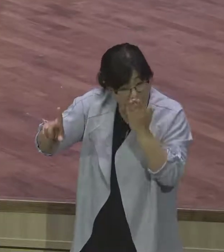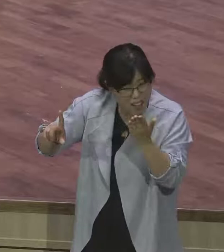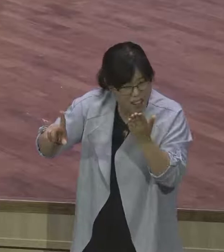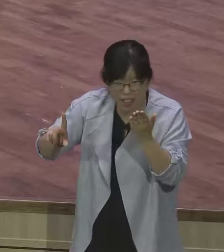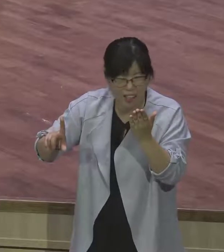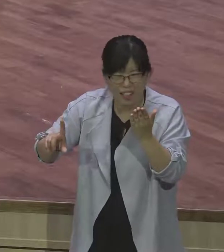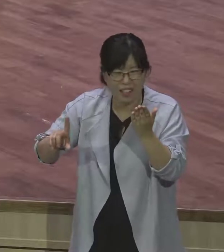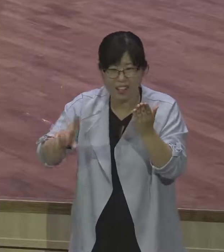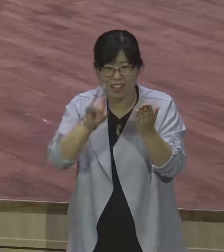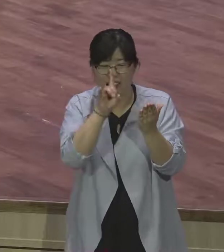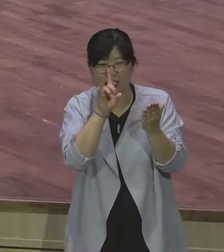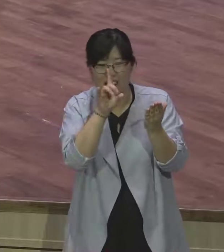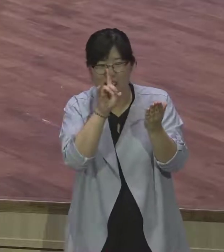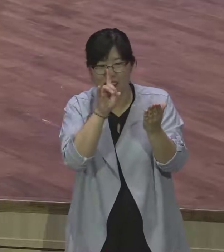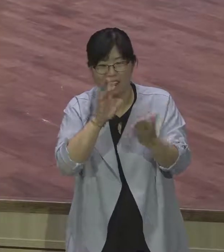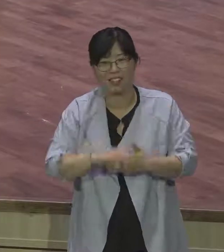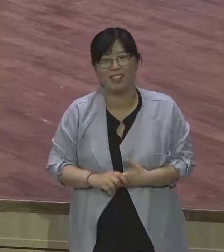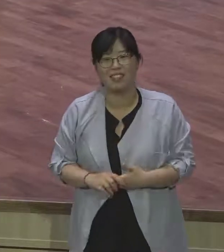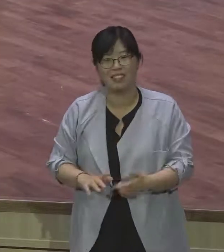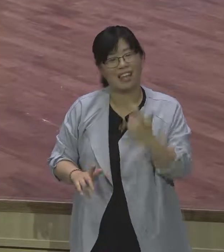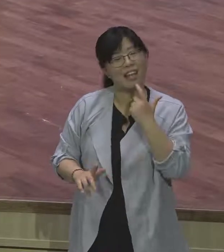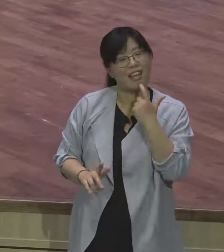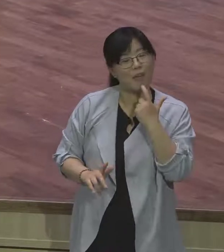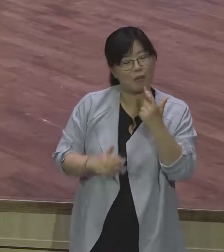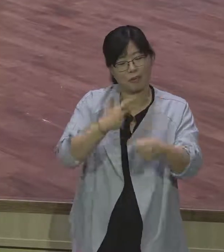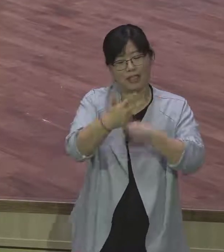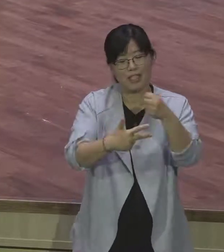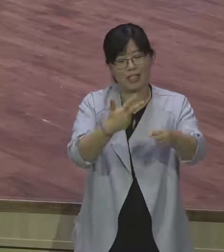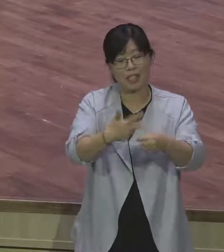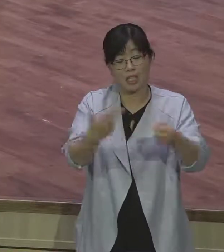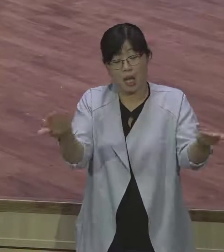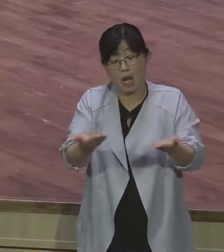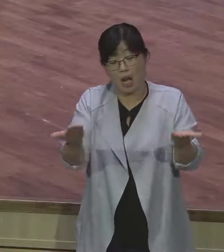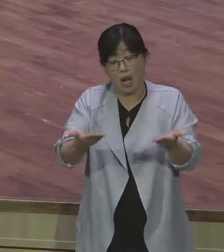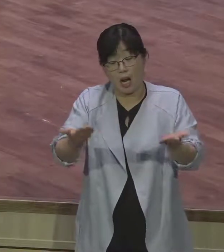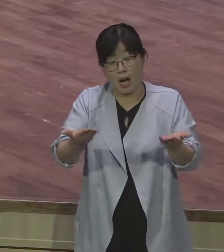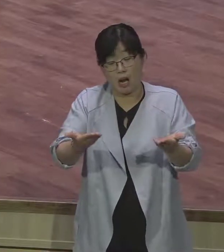유익하지 못한 시간 하나님 앞에서